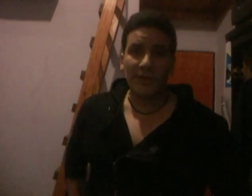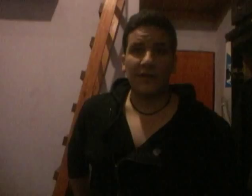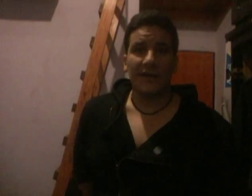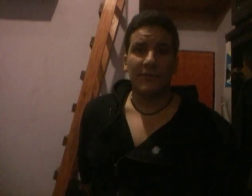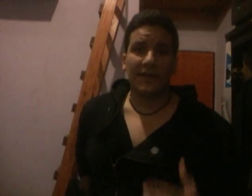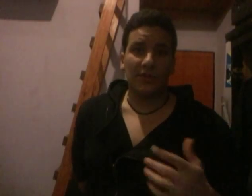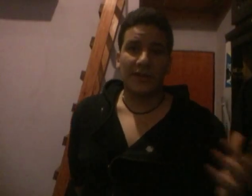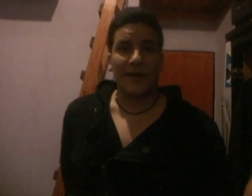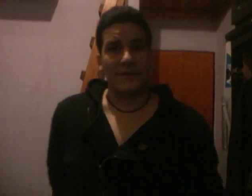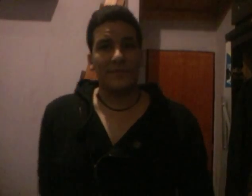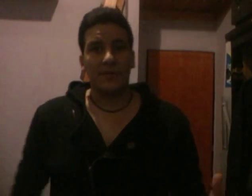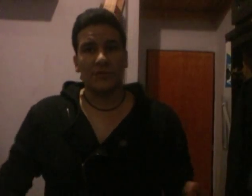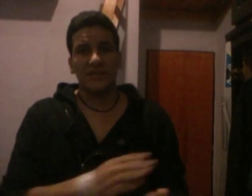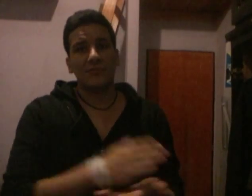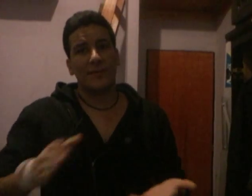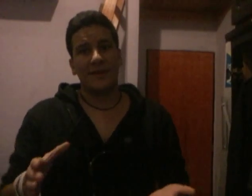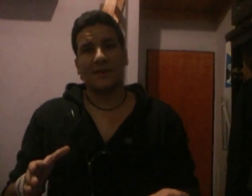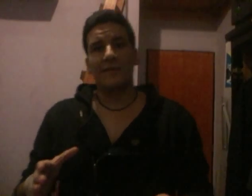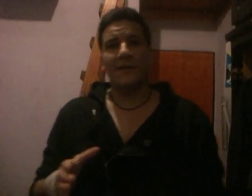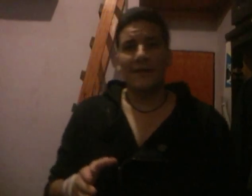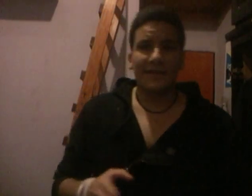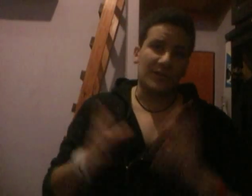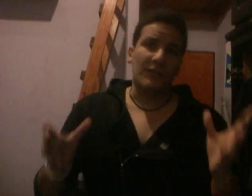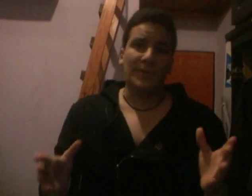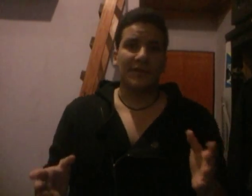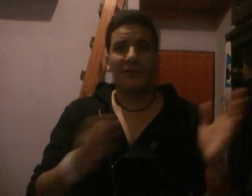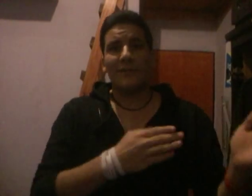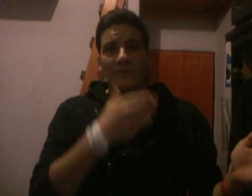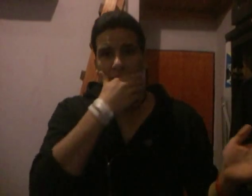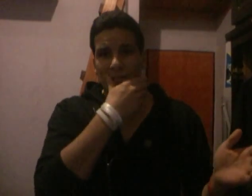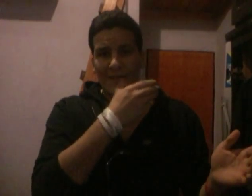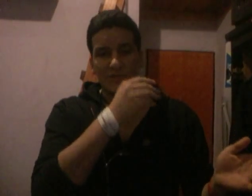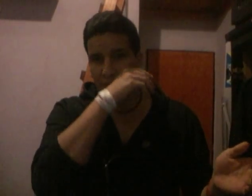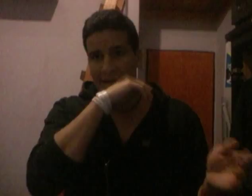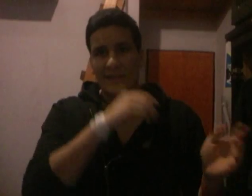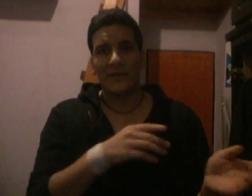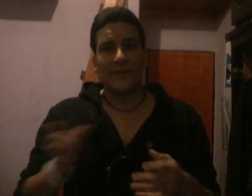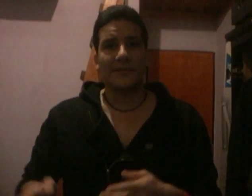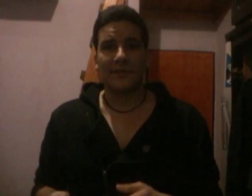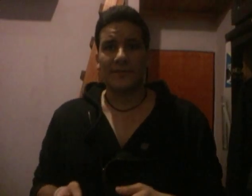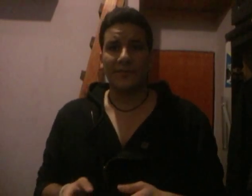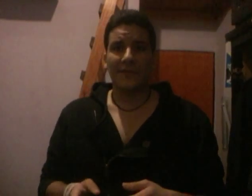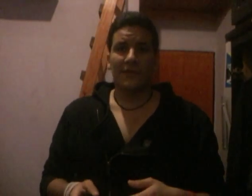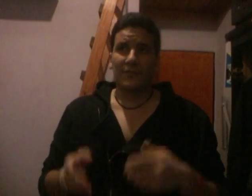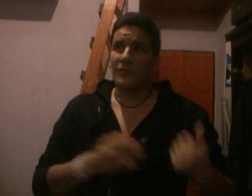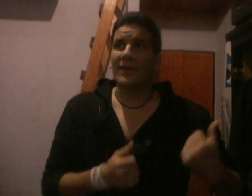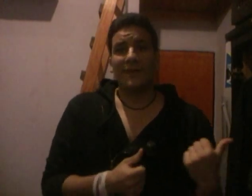personaje, por ejemplo el de Batman, vos tenés el Superman que ya lo teníamos presentado en la película de Superman el hombre de acero. Pero el Batman